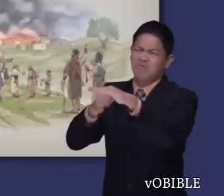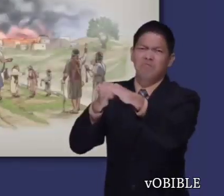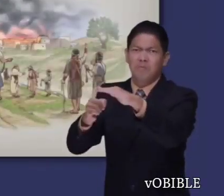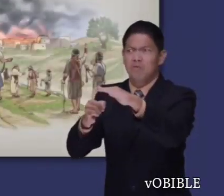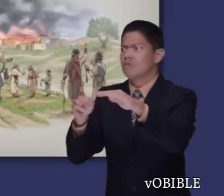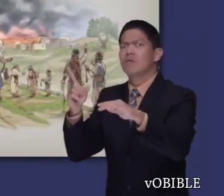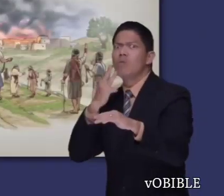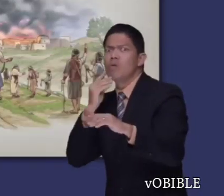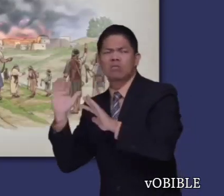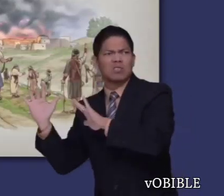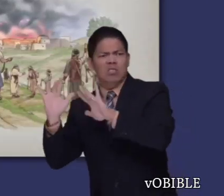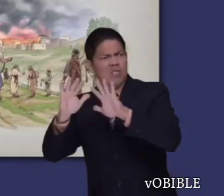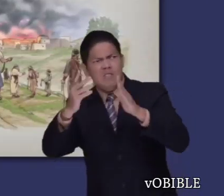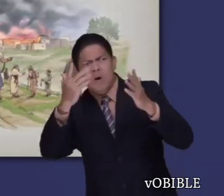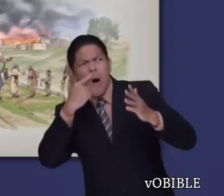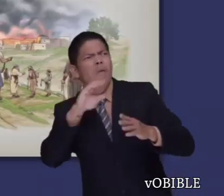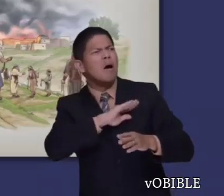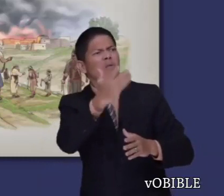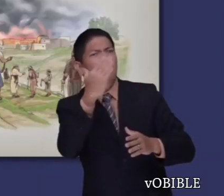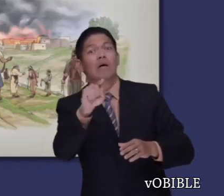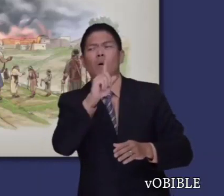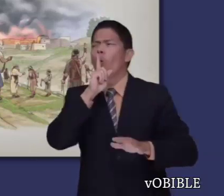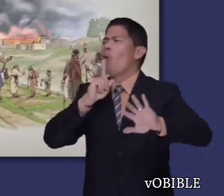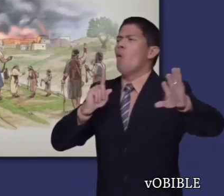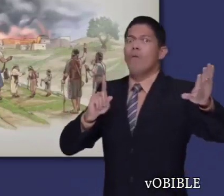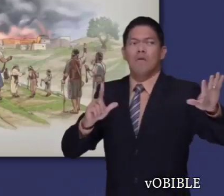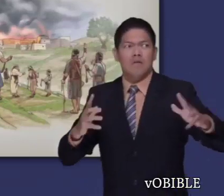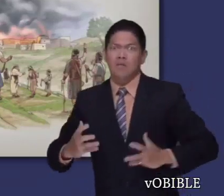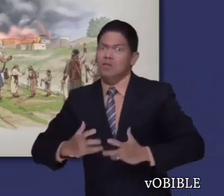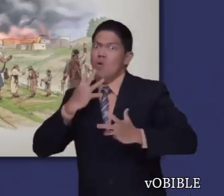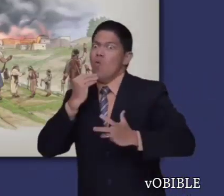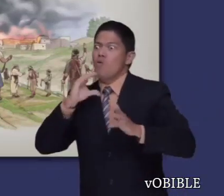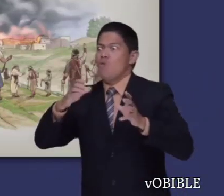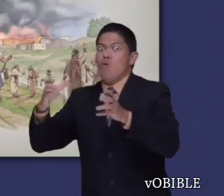las demás tribus le declaran la guerra a la tribu de Benjamín y casi la exterminan.